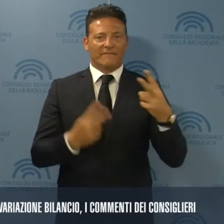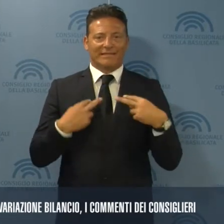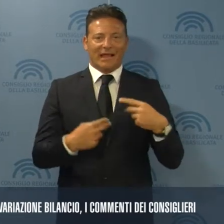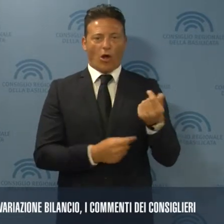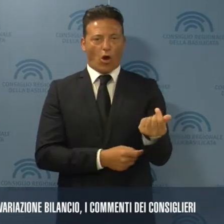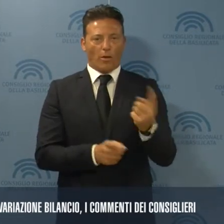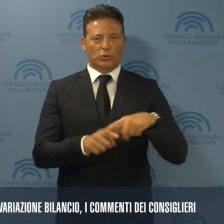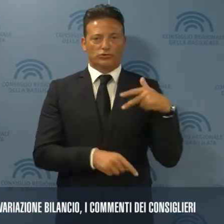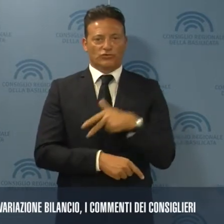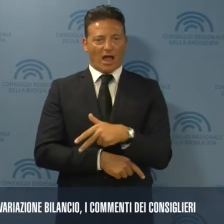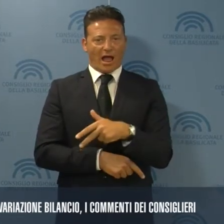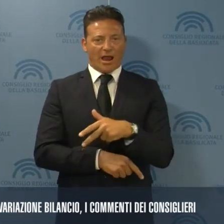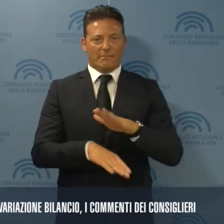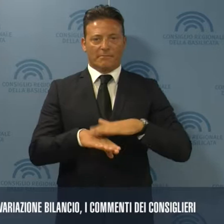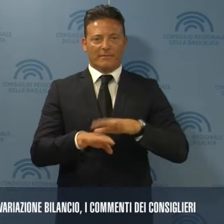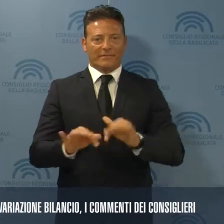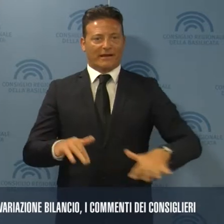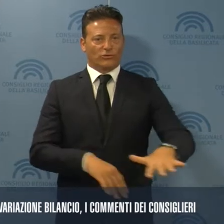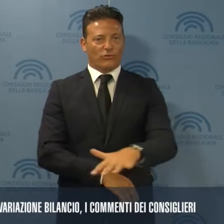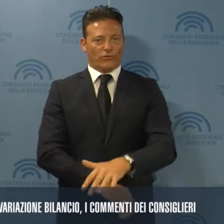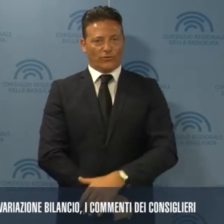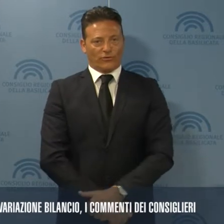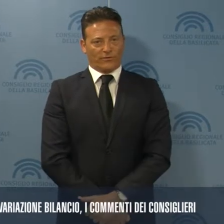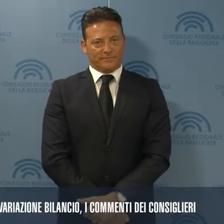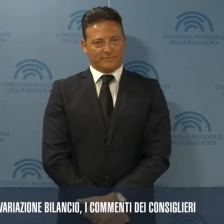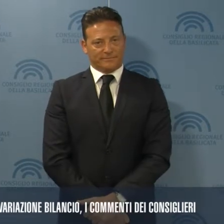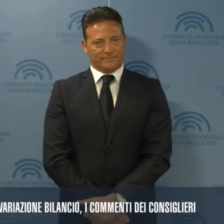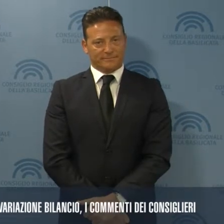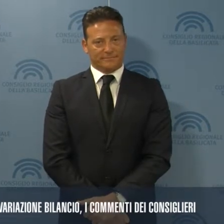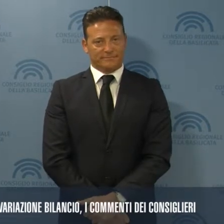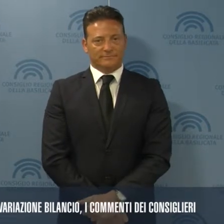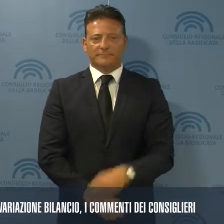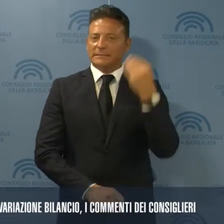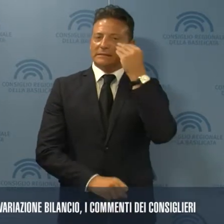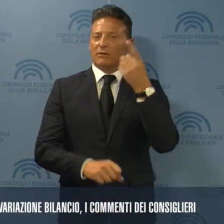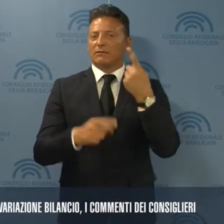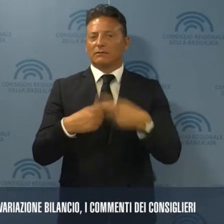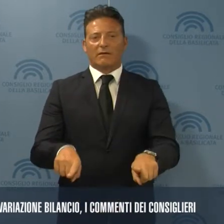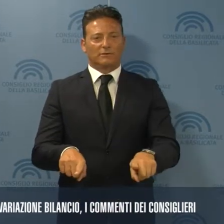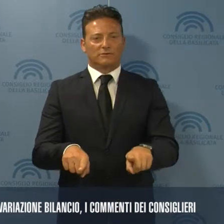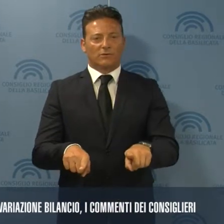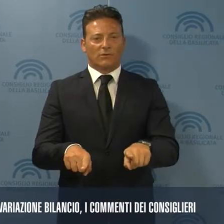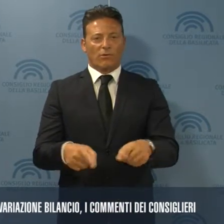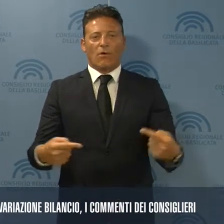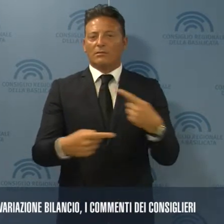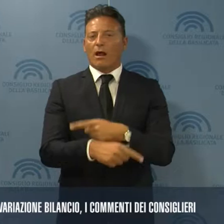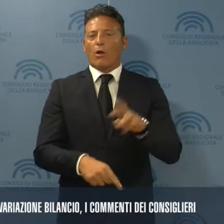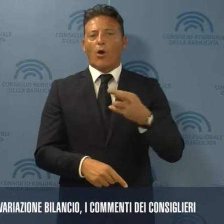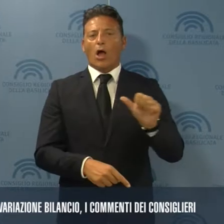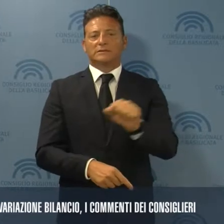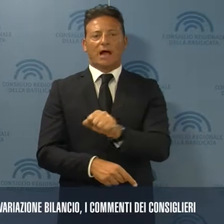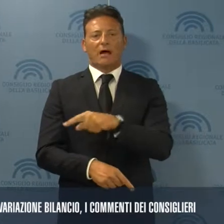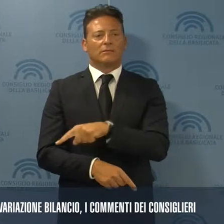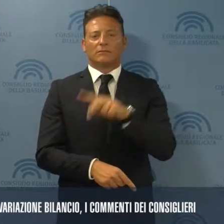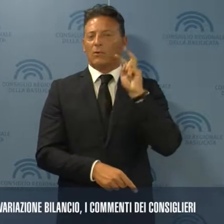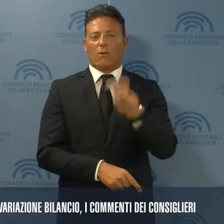economica e sociale del nostro territorio. Di parere contrario Rosa, contrario in particolare